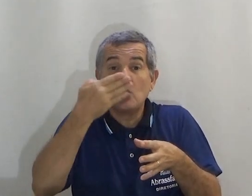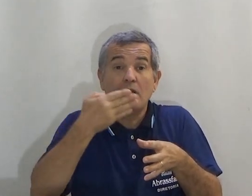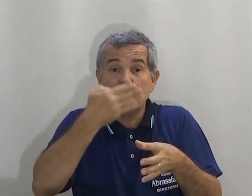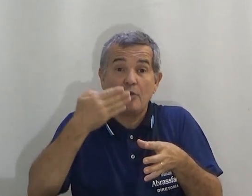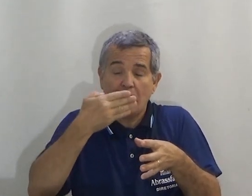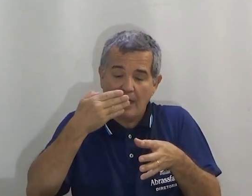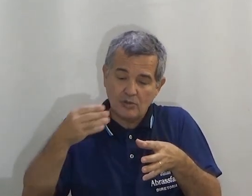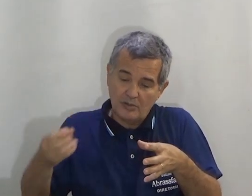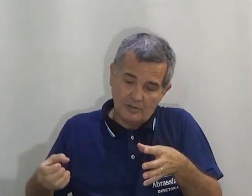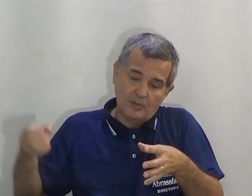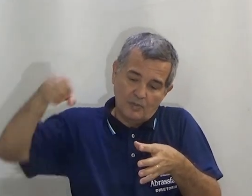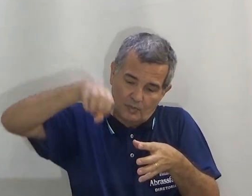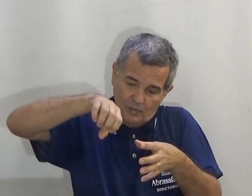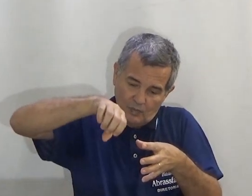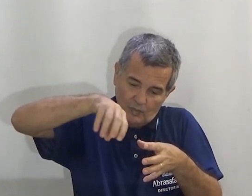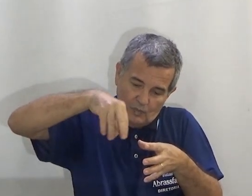Açúcar. Se for o caso.